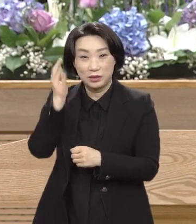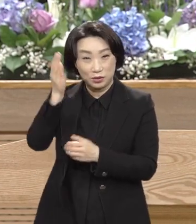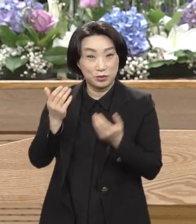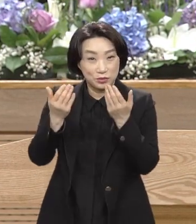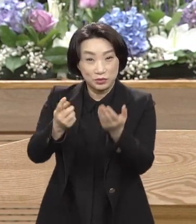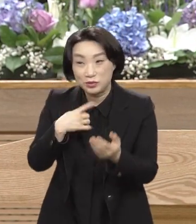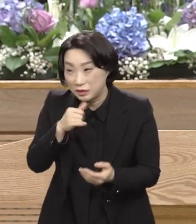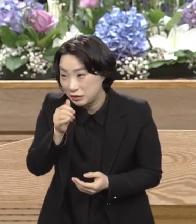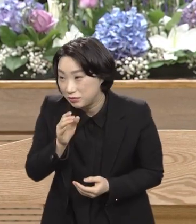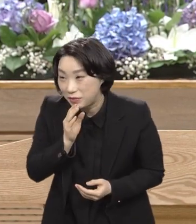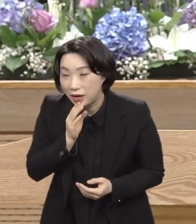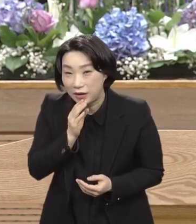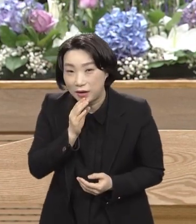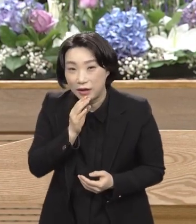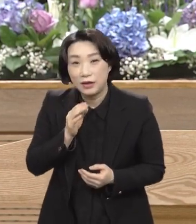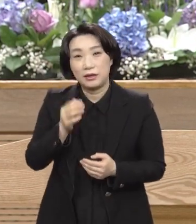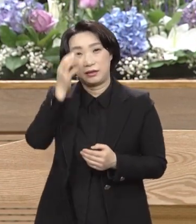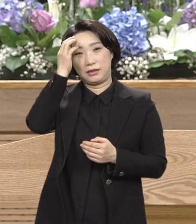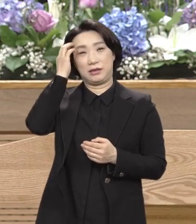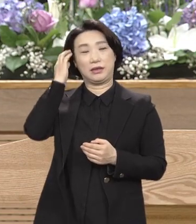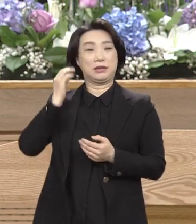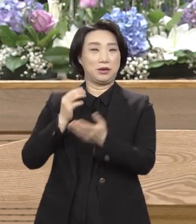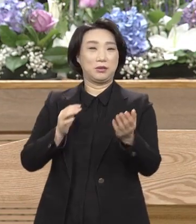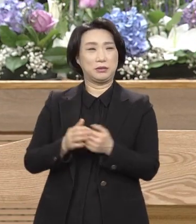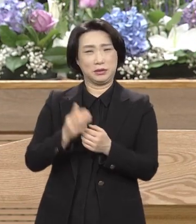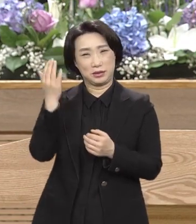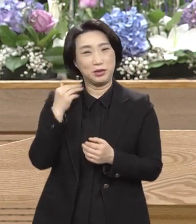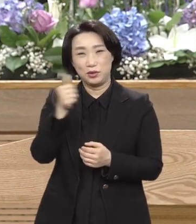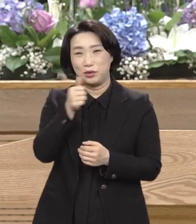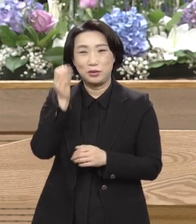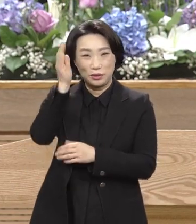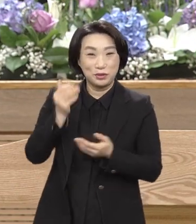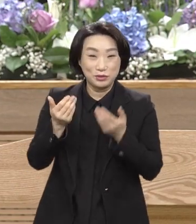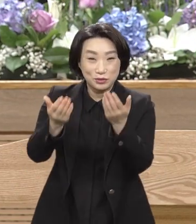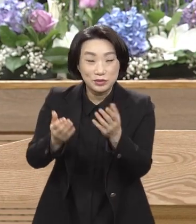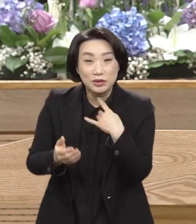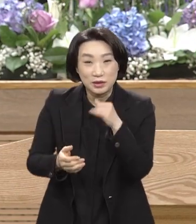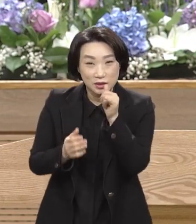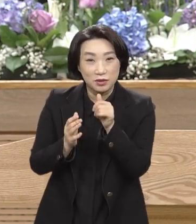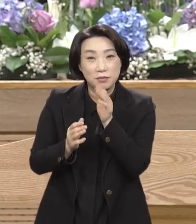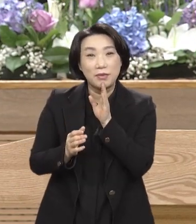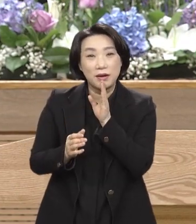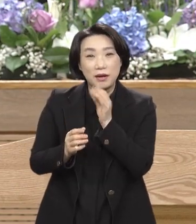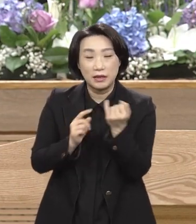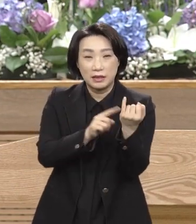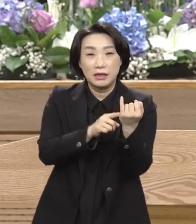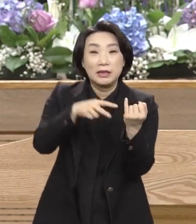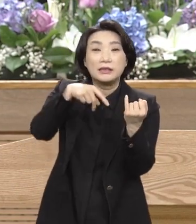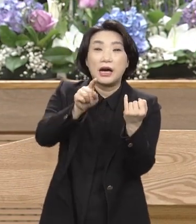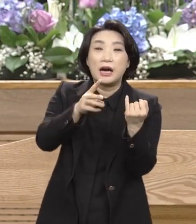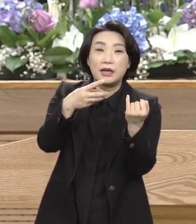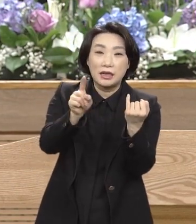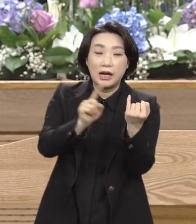우리 봄나 말하지만 사내가 시집갈 때 하가리를 데리고 왔어요.